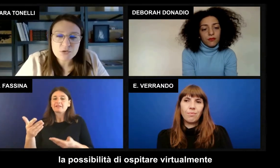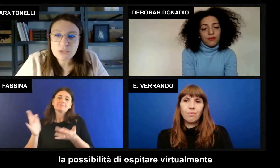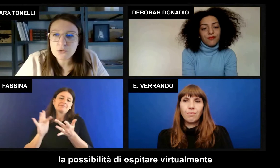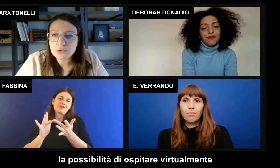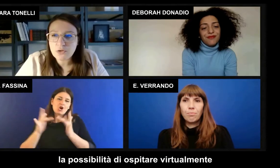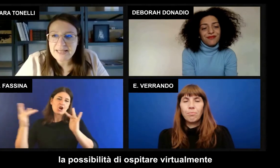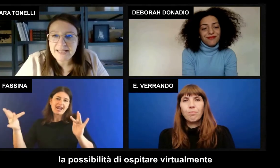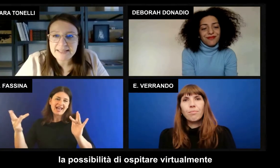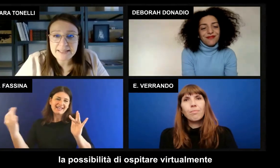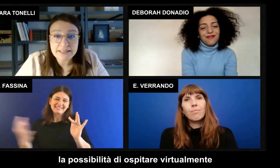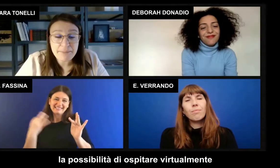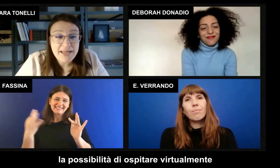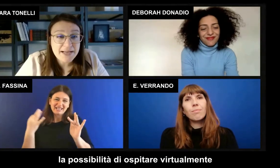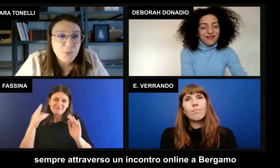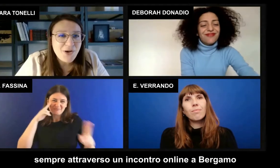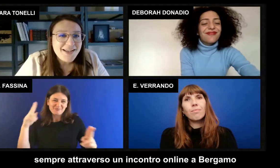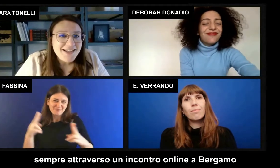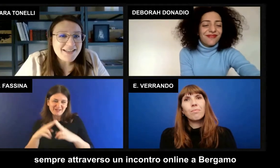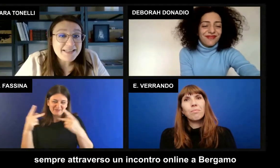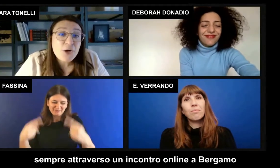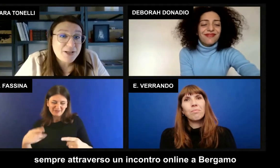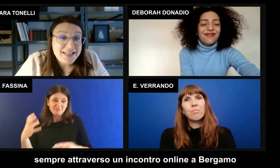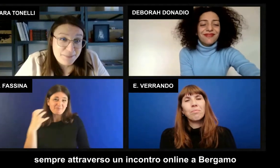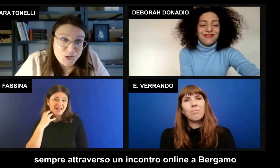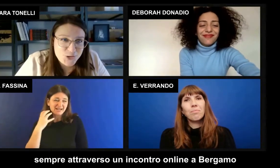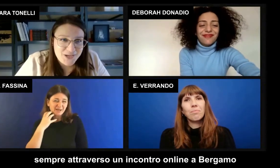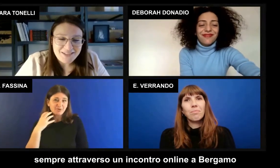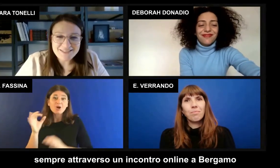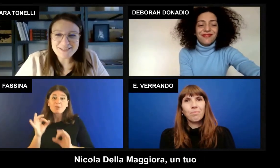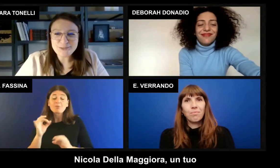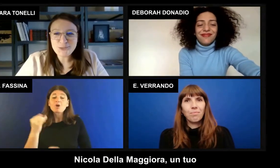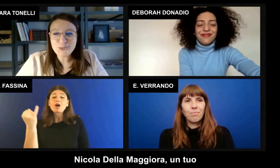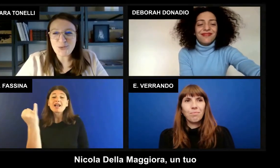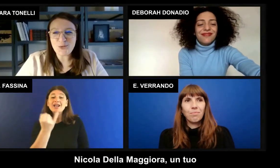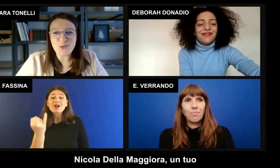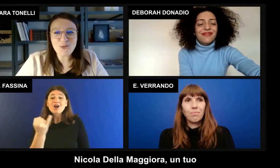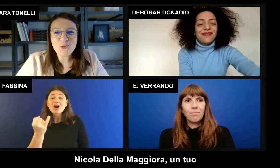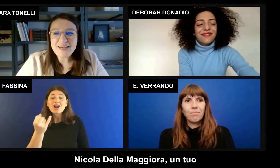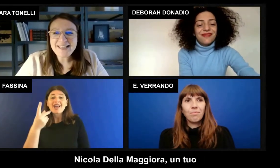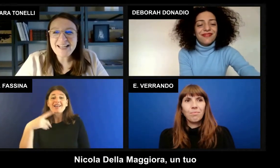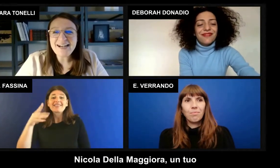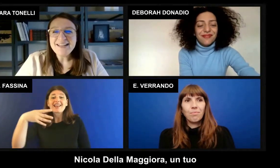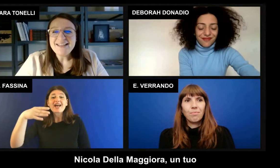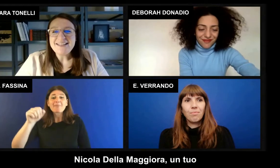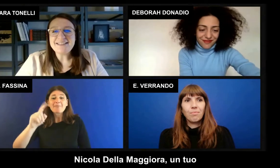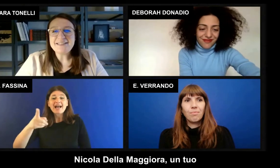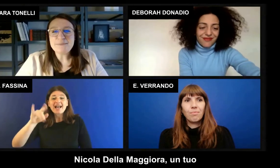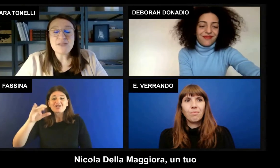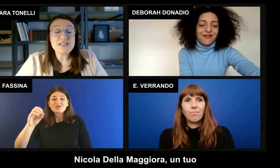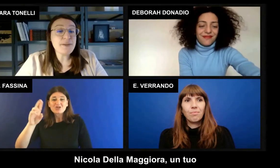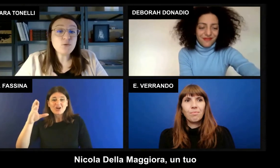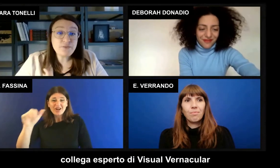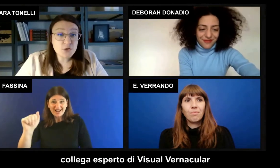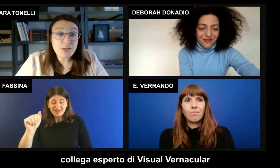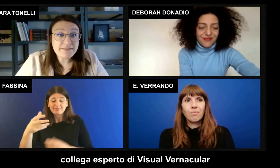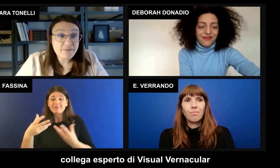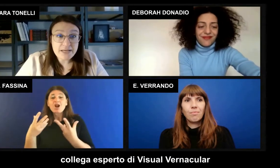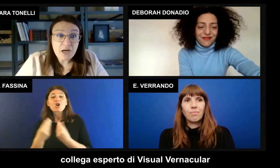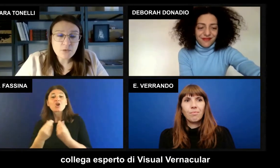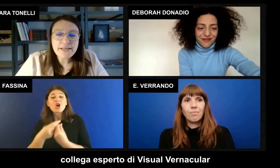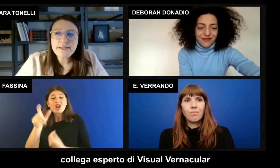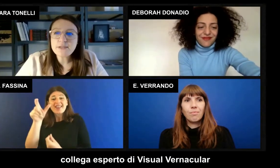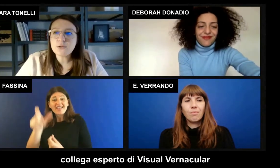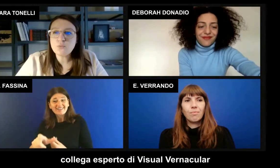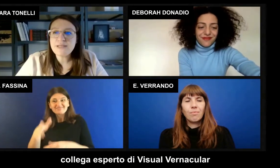sempre attraverso un incontro online a Bergamo, Nicola Della Maggiora, un tuo collega esperto di visual